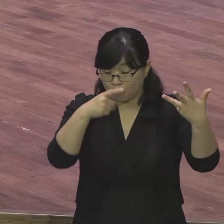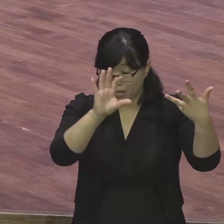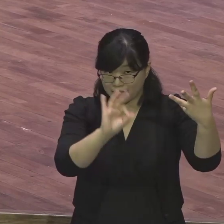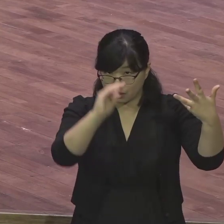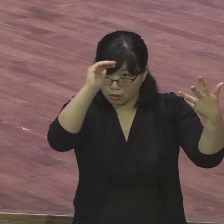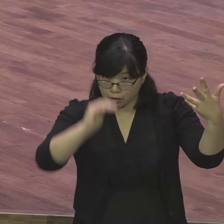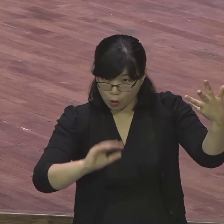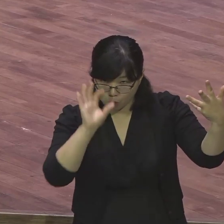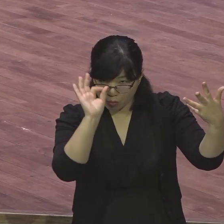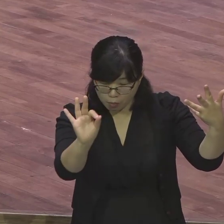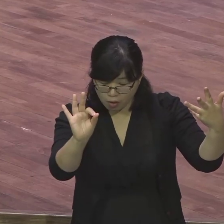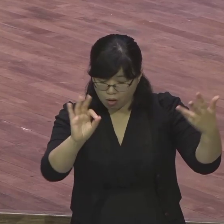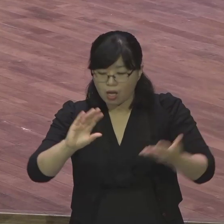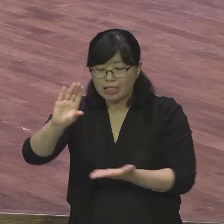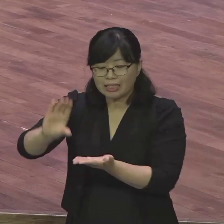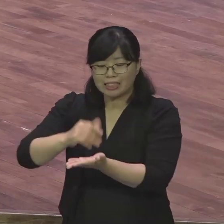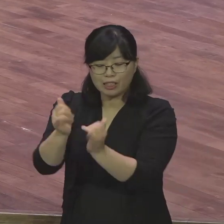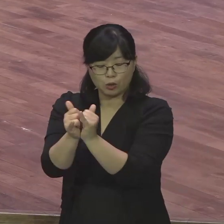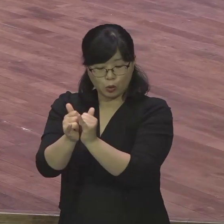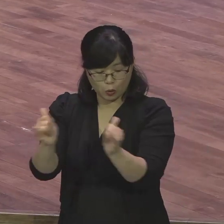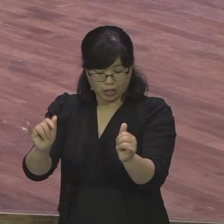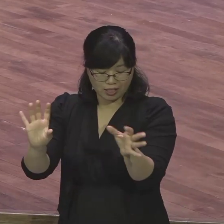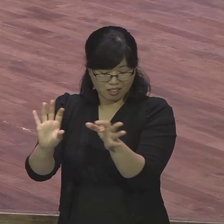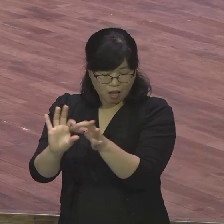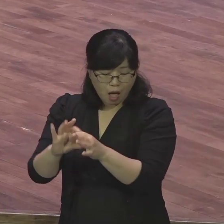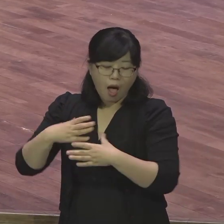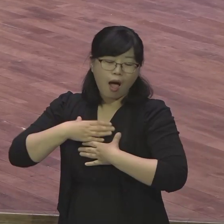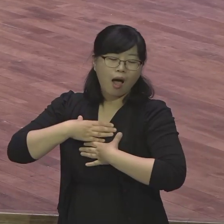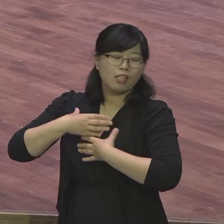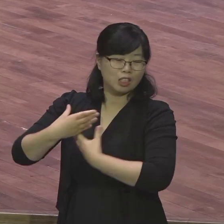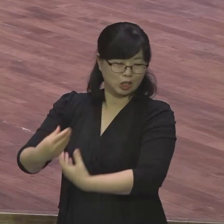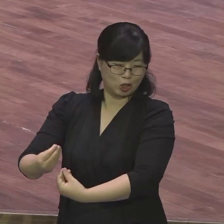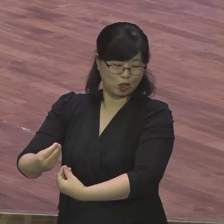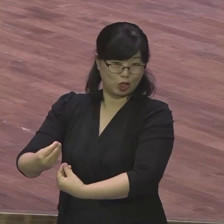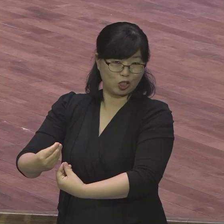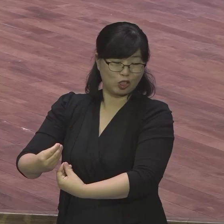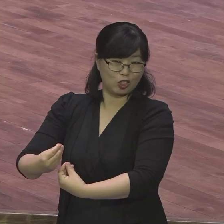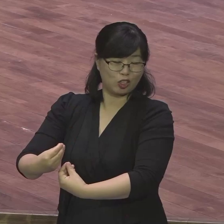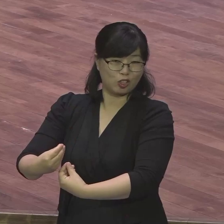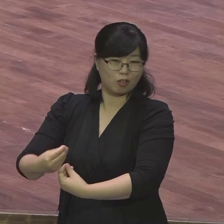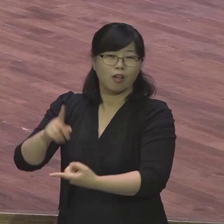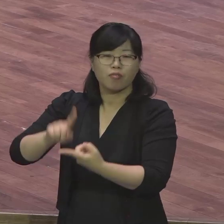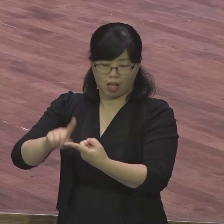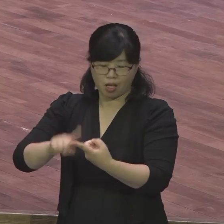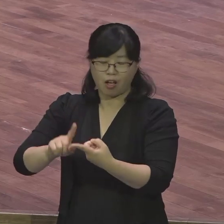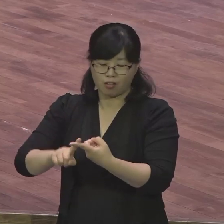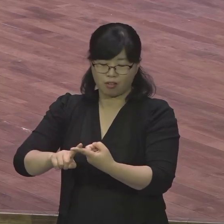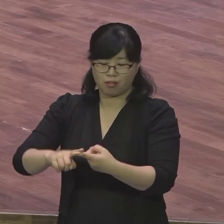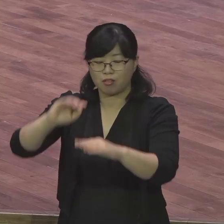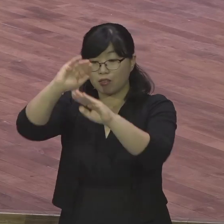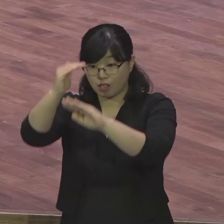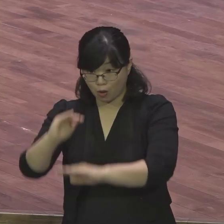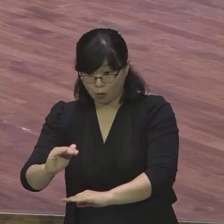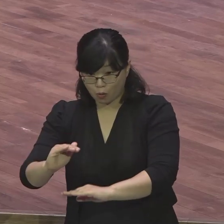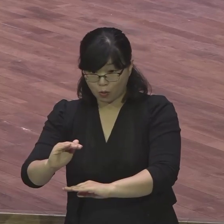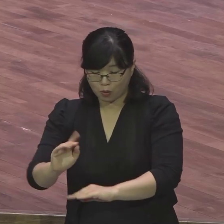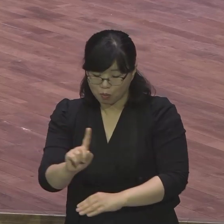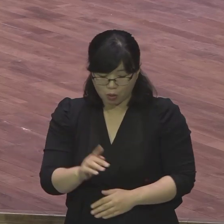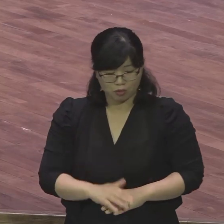지켜주시냐 이 안전에 대해서 말하고 있다 무슨 안전이냐 죄로부터 완전히 법적으로 해방된